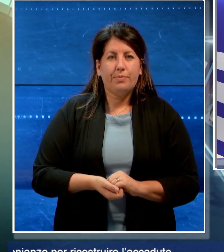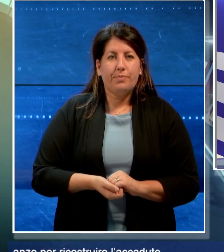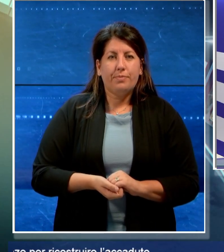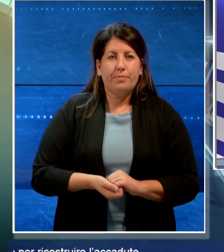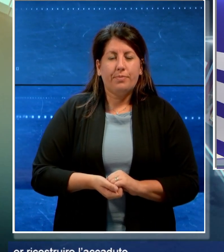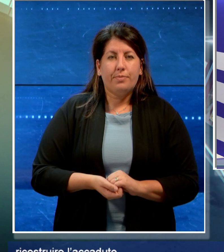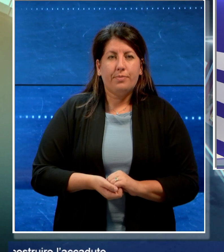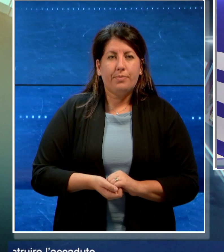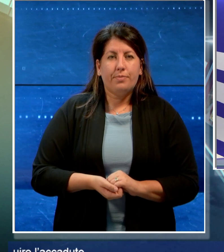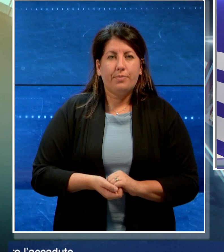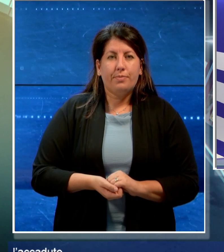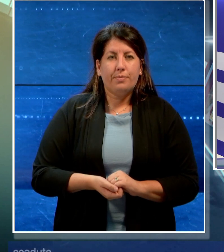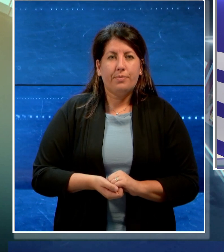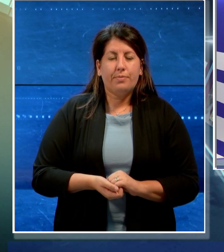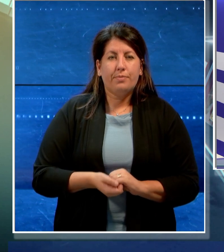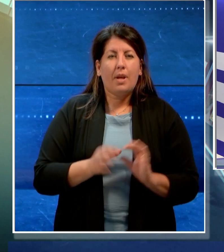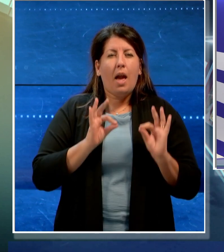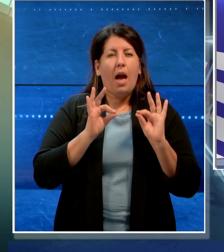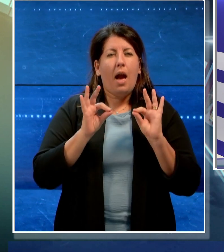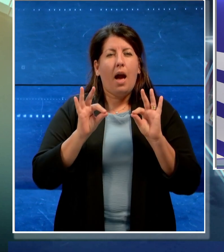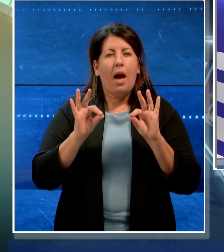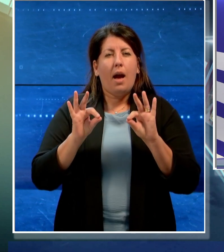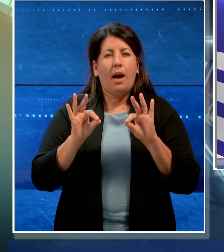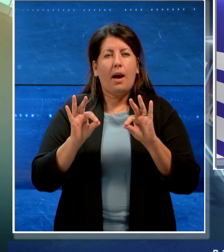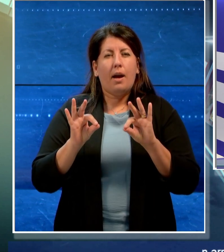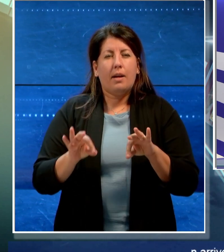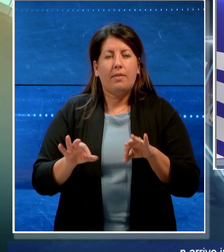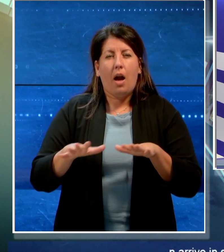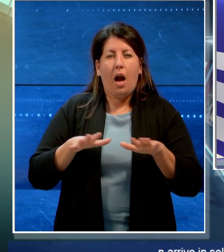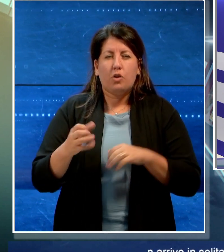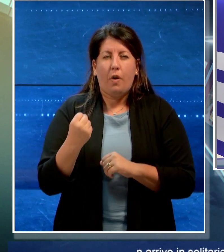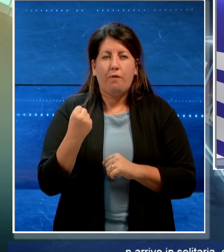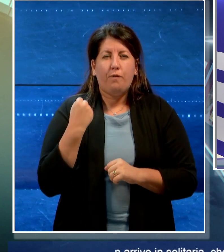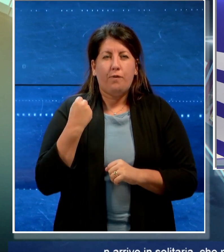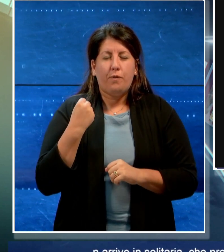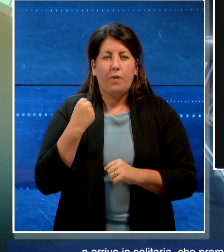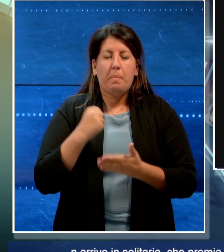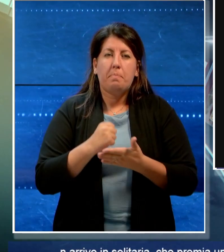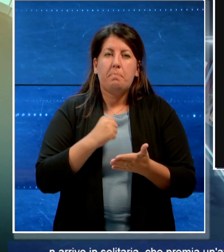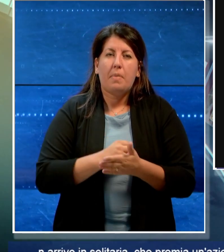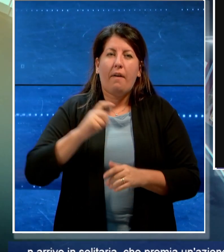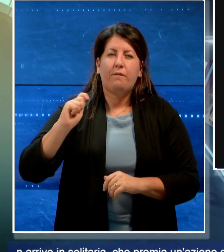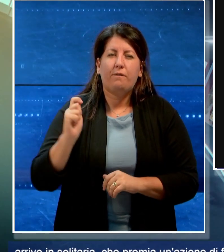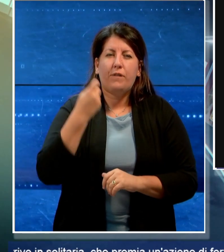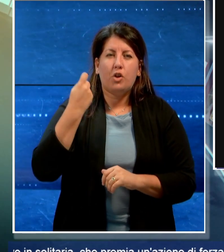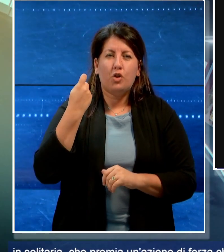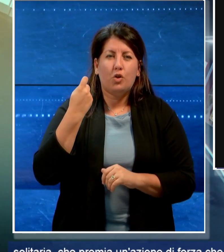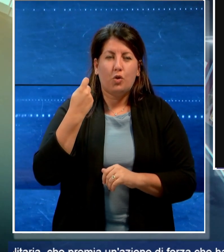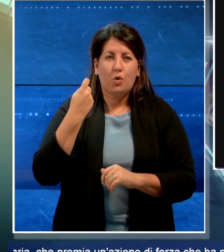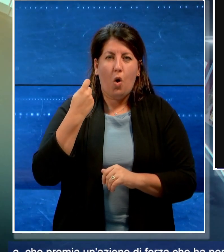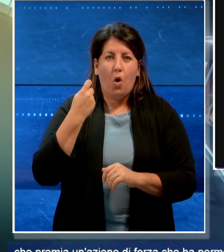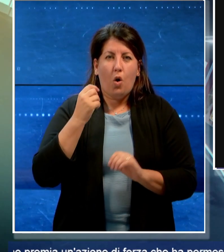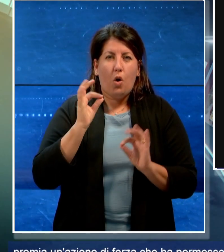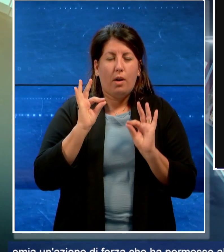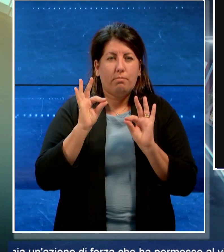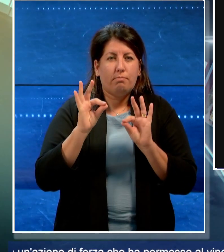In arrivo in solitaria che premia un'azione di forza che ha permesso al vincitore prima di agganciare il gruppo